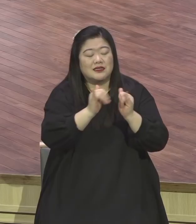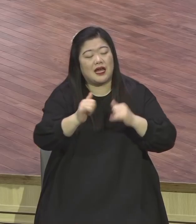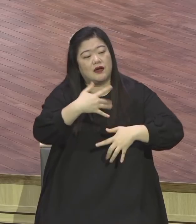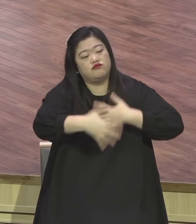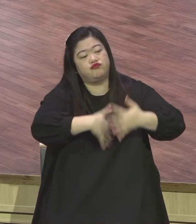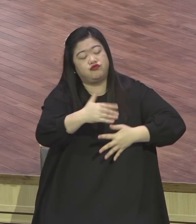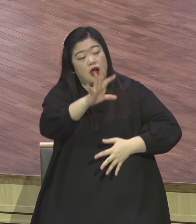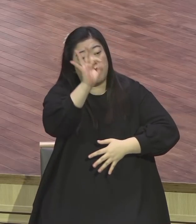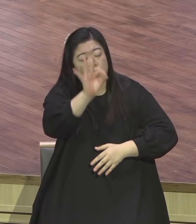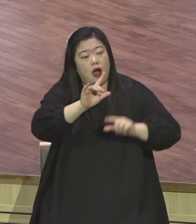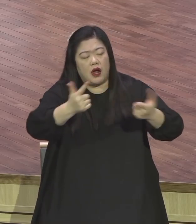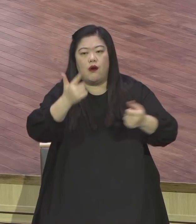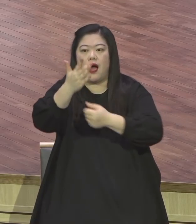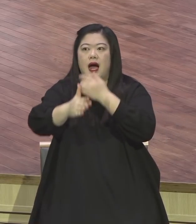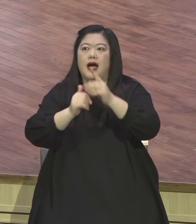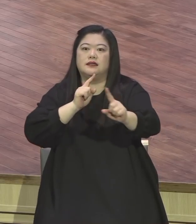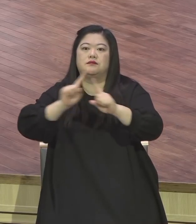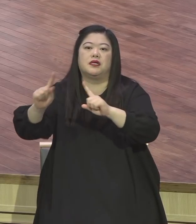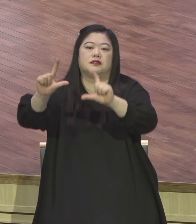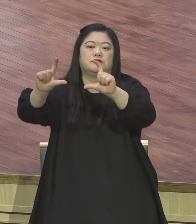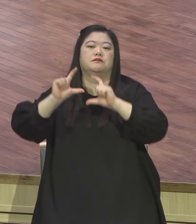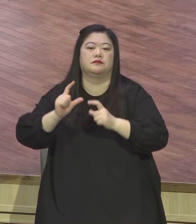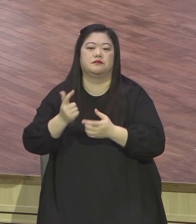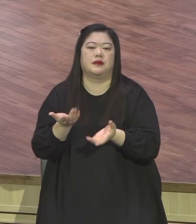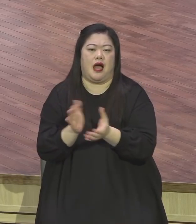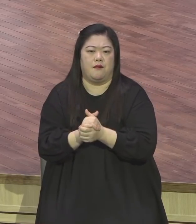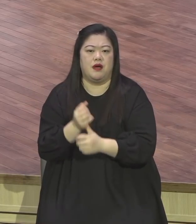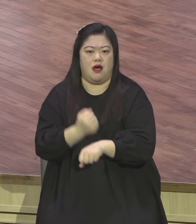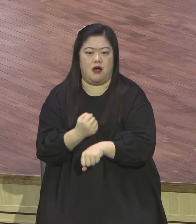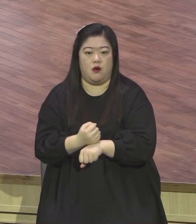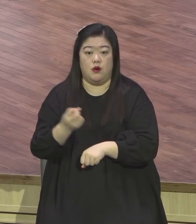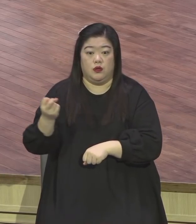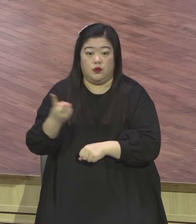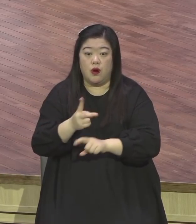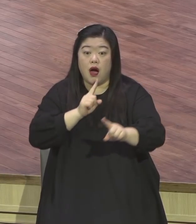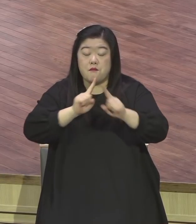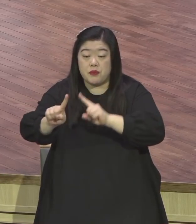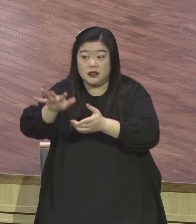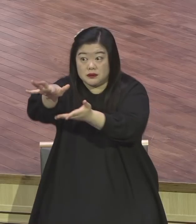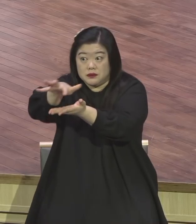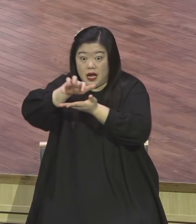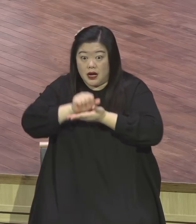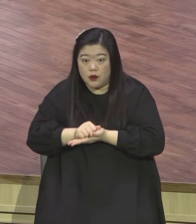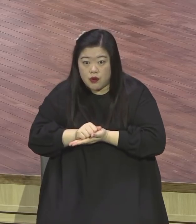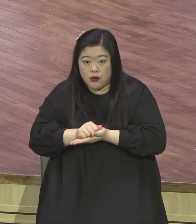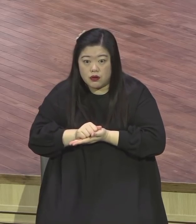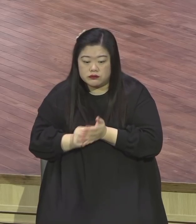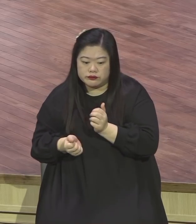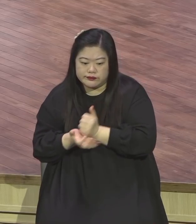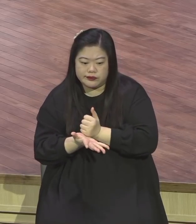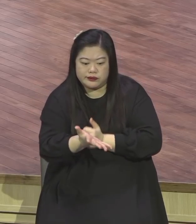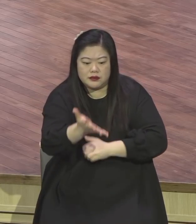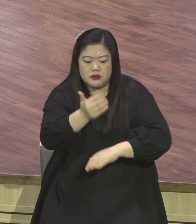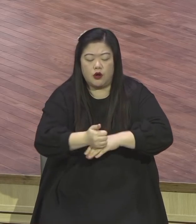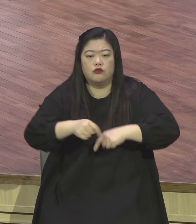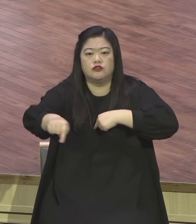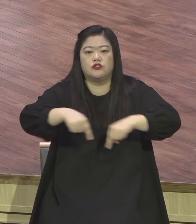받음이니 진실로 그라두다 이 말씀이 또한 너희 믿는 자 가운데서 역사하는 이라 한마디로 말하면 말씀의 역사를